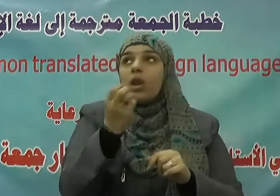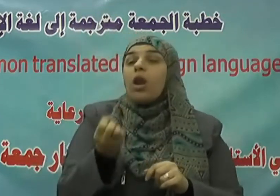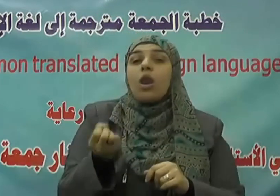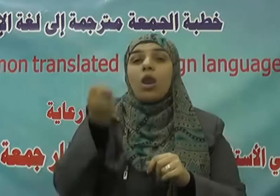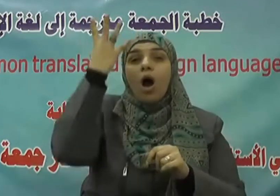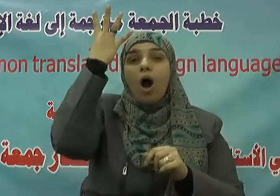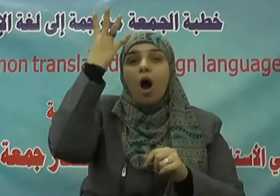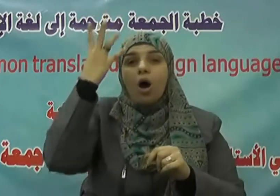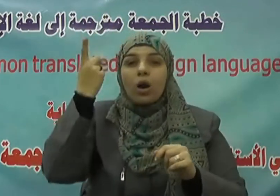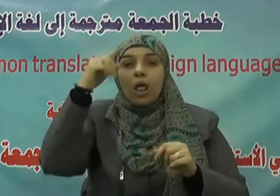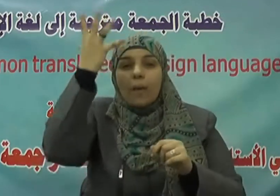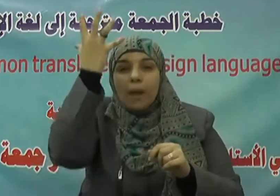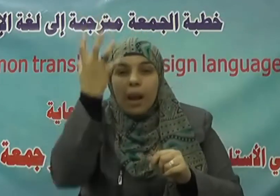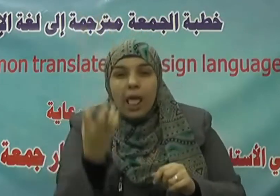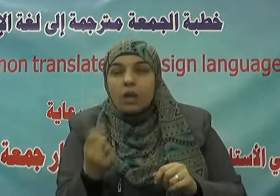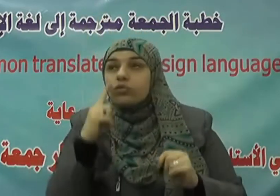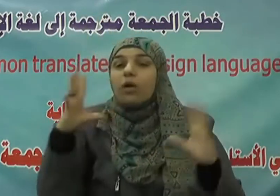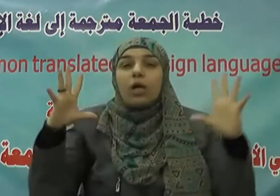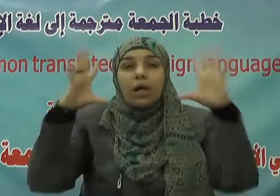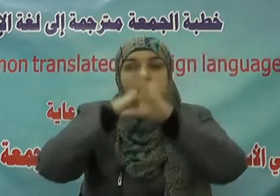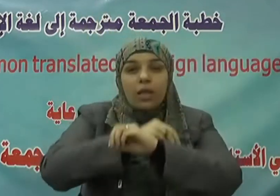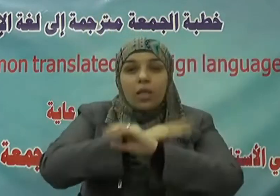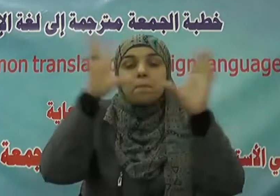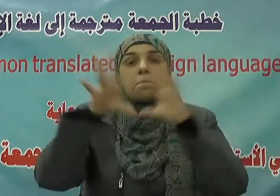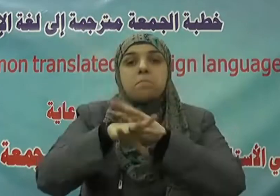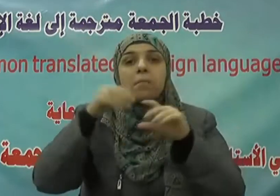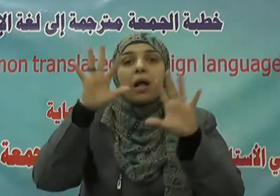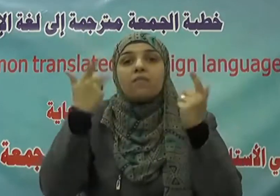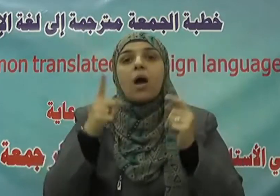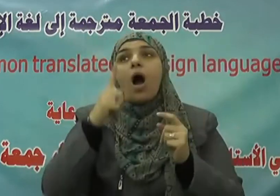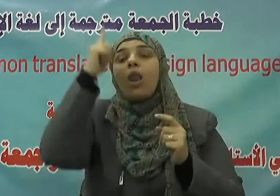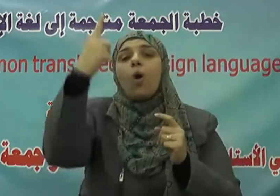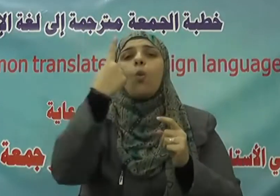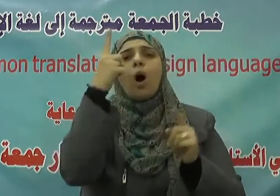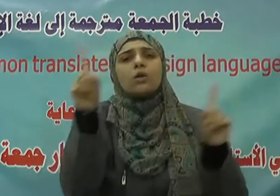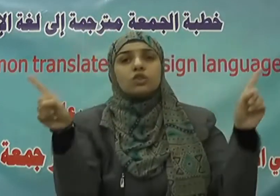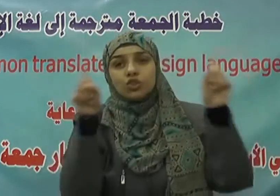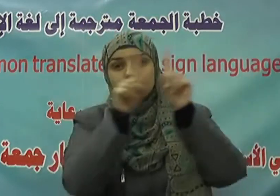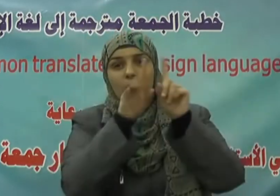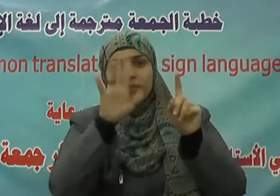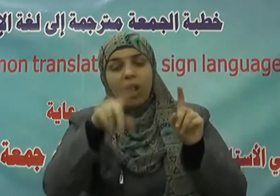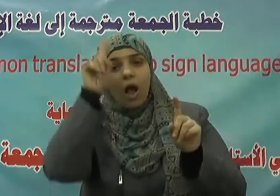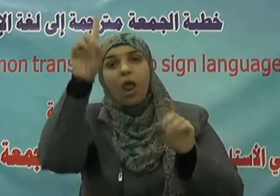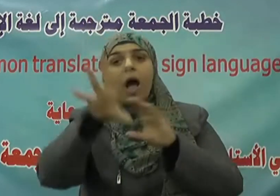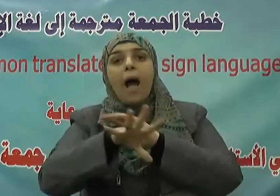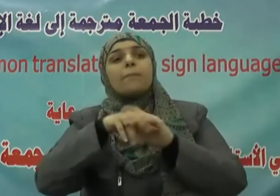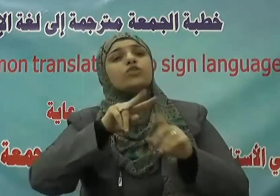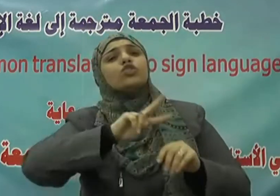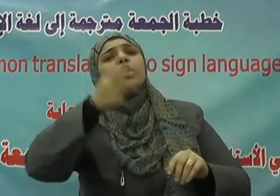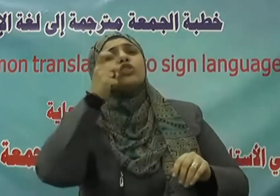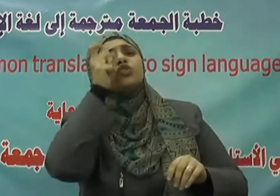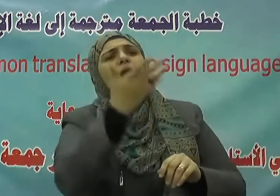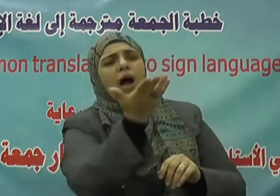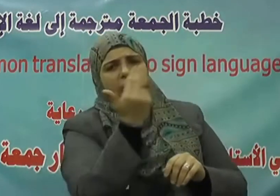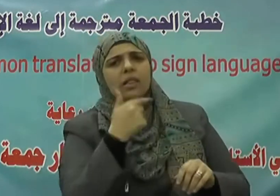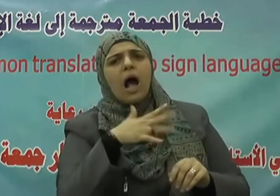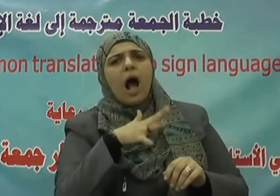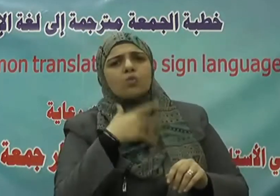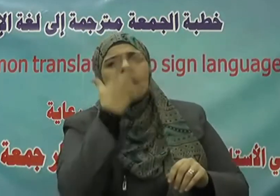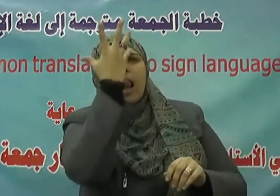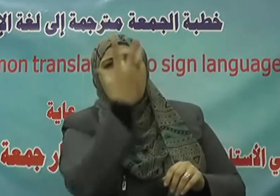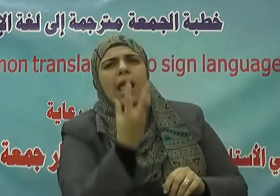القيامة من إله غير الله يأتيكم بليل تسكنون فيه